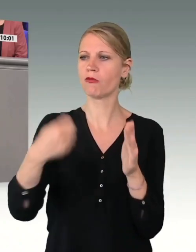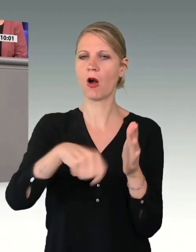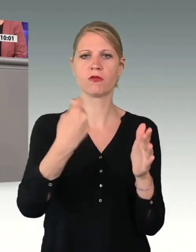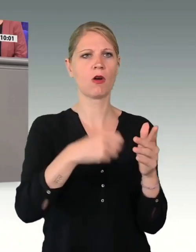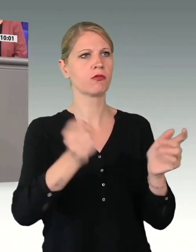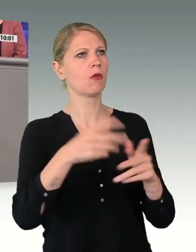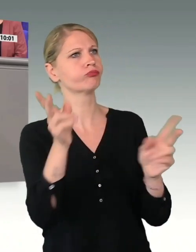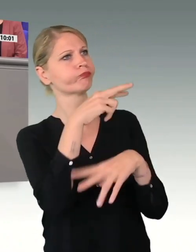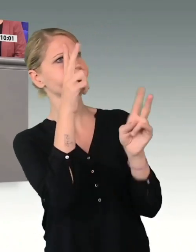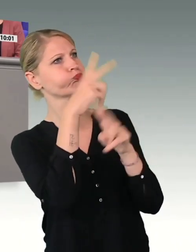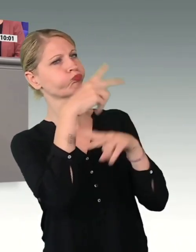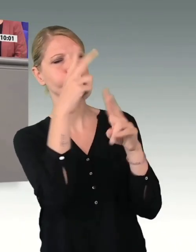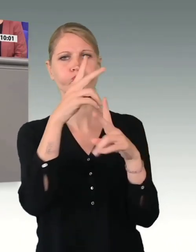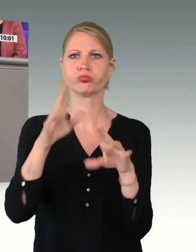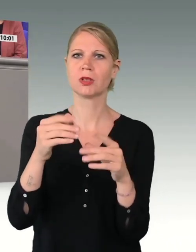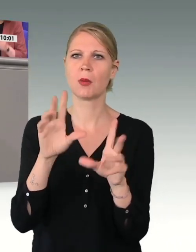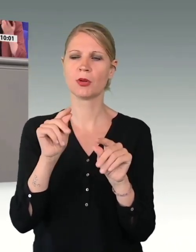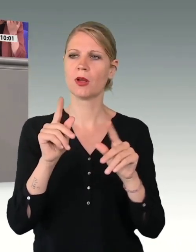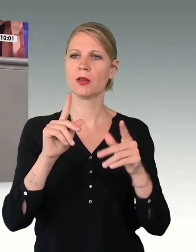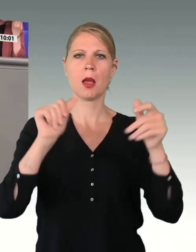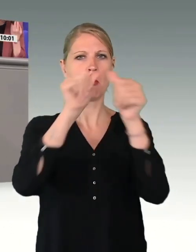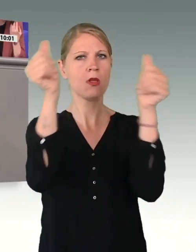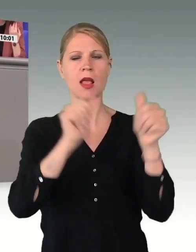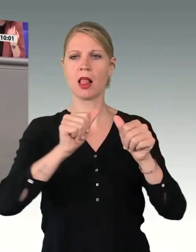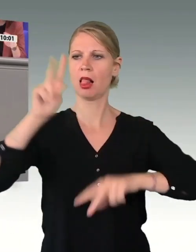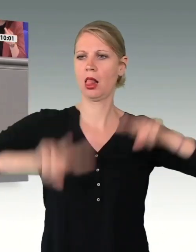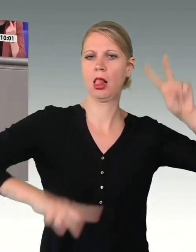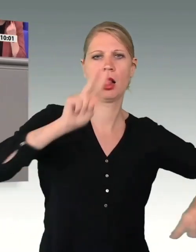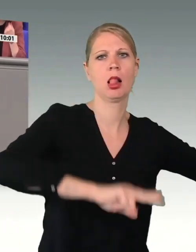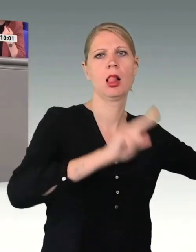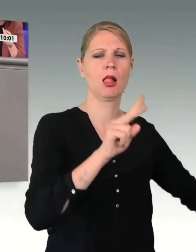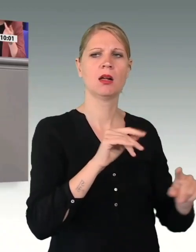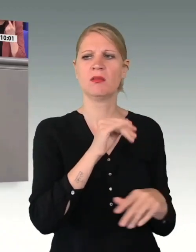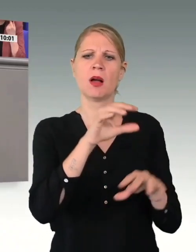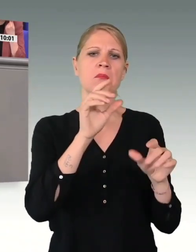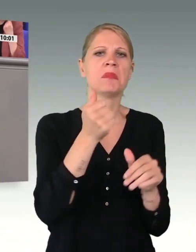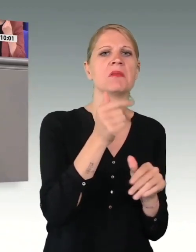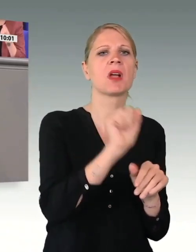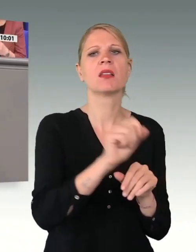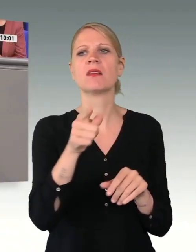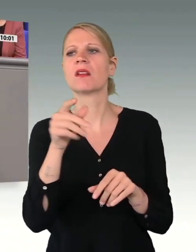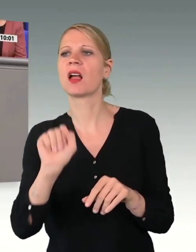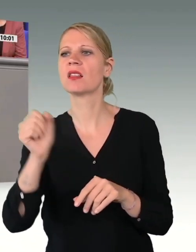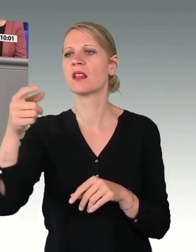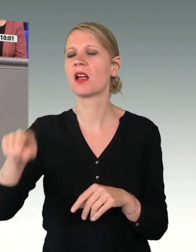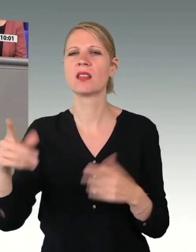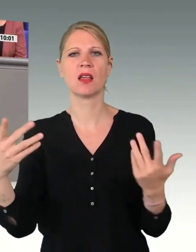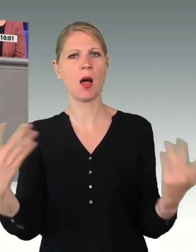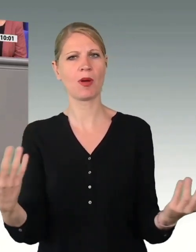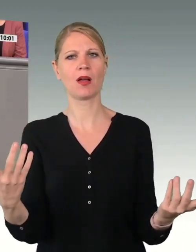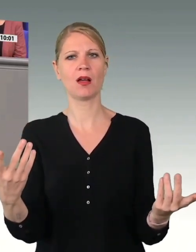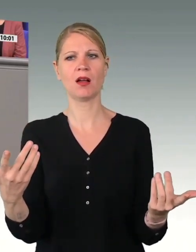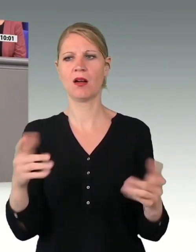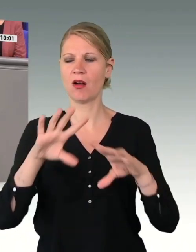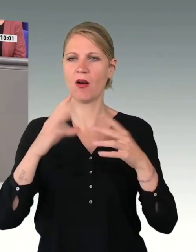etwas können, aber viel zu wenig richtig? Liebe Kolleginnen, wir alle beklagen eine überbordende Bürokratie oder sprechen gar von